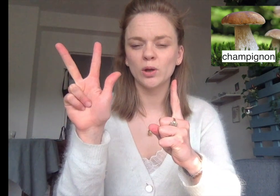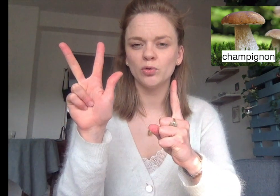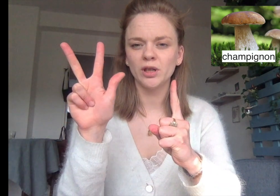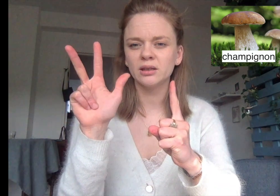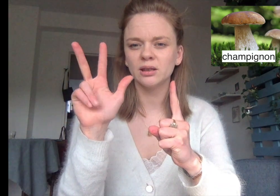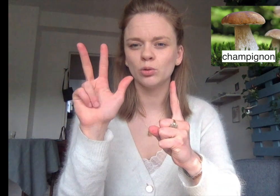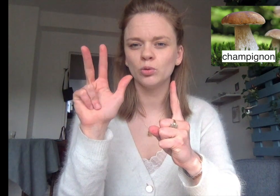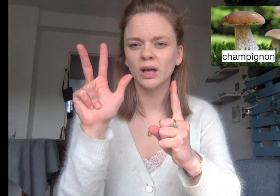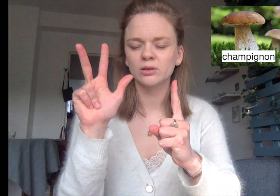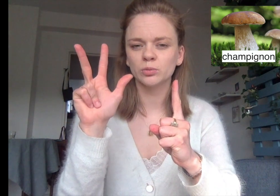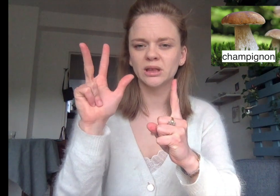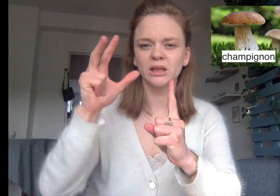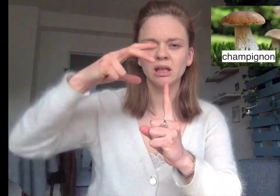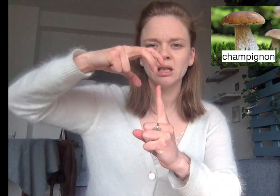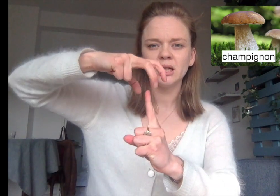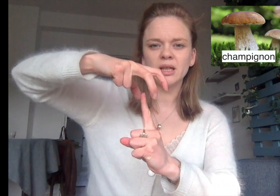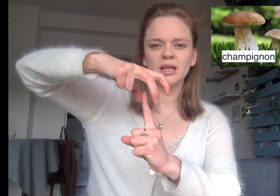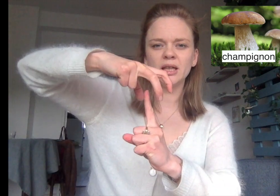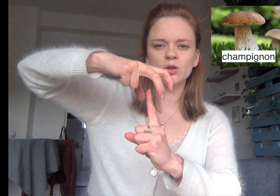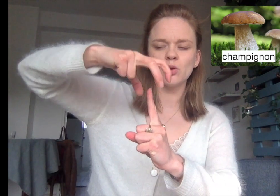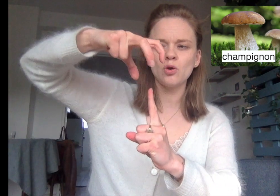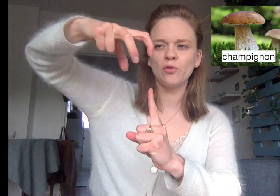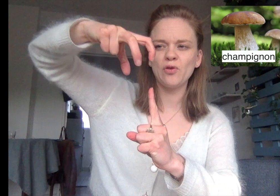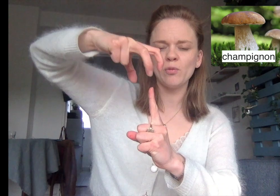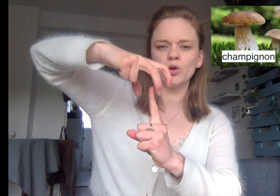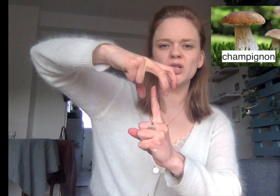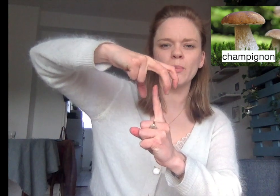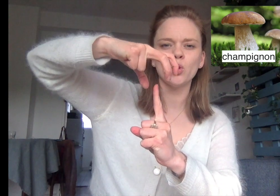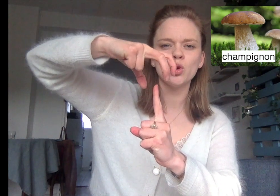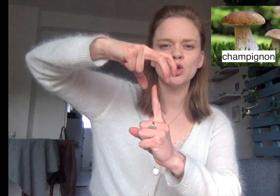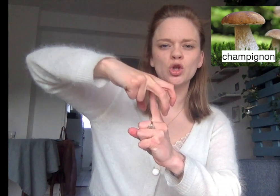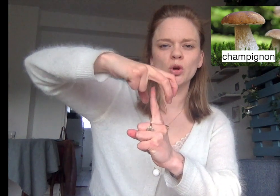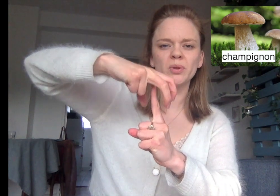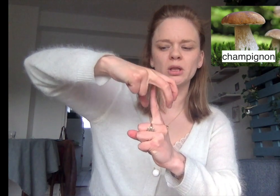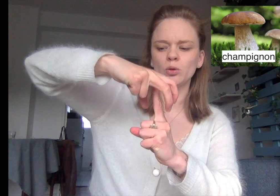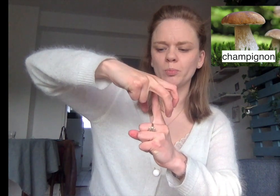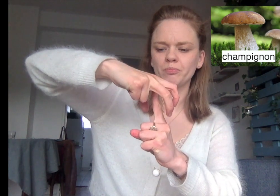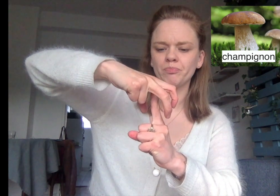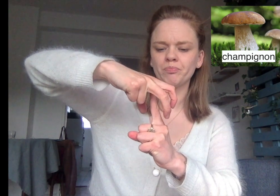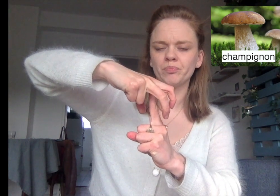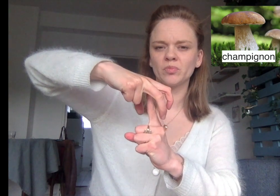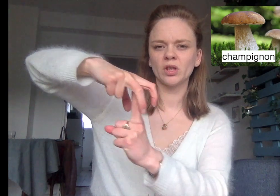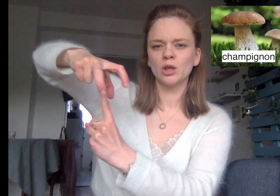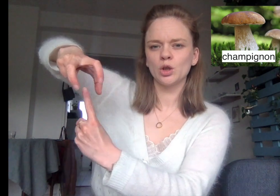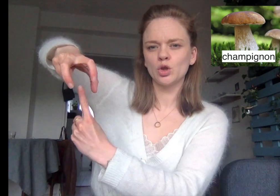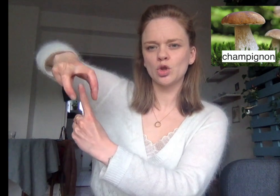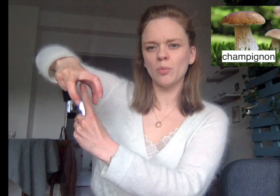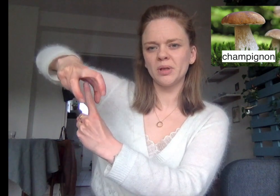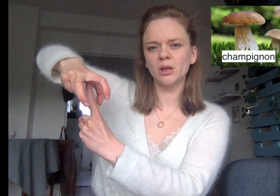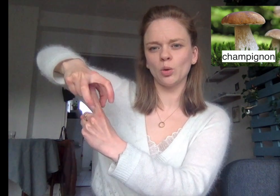levés. Ces deux doigts là sont laissés. Et je forme le chapeau. Champignons. Champignons.